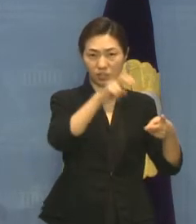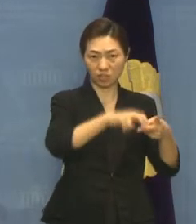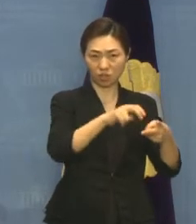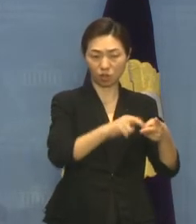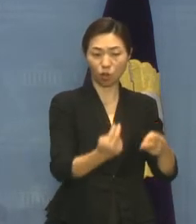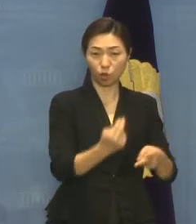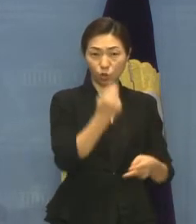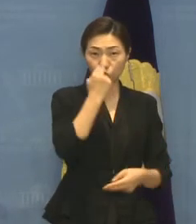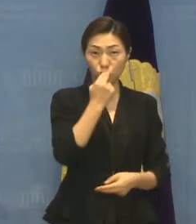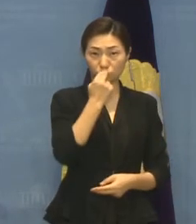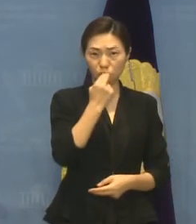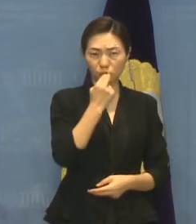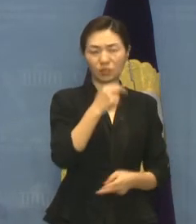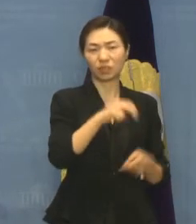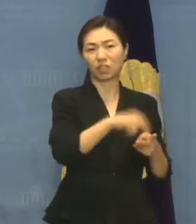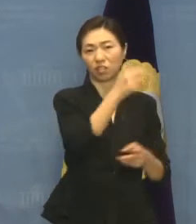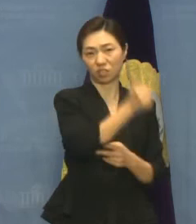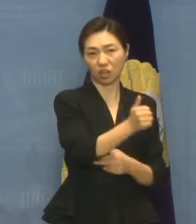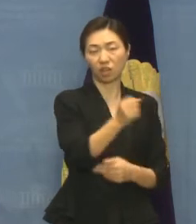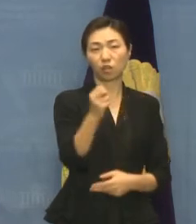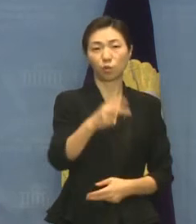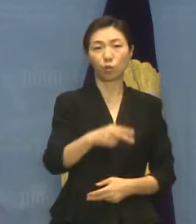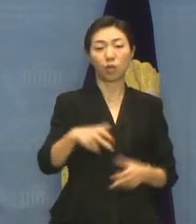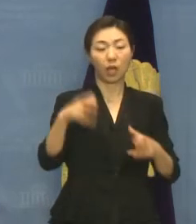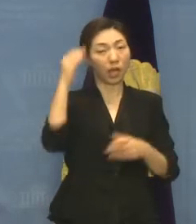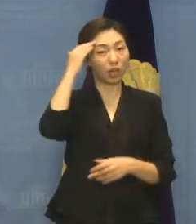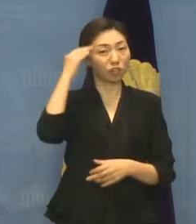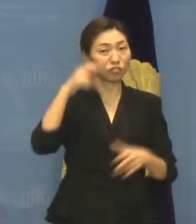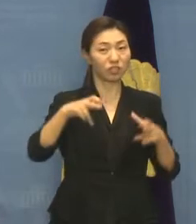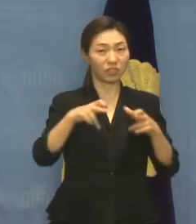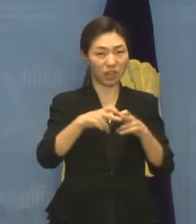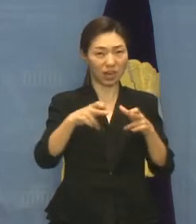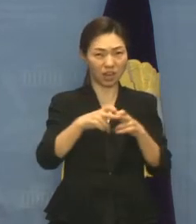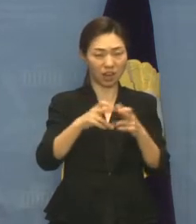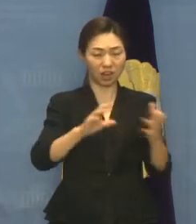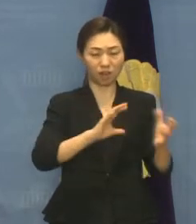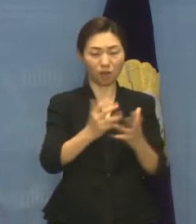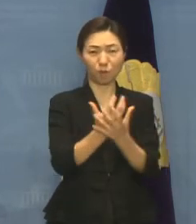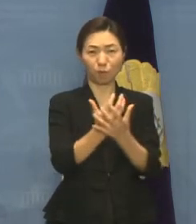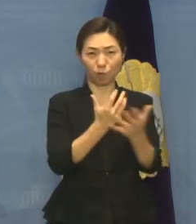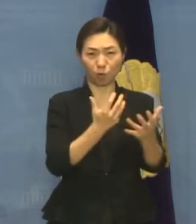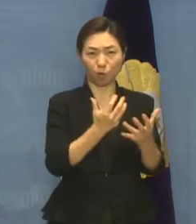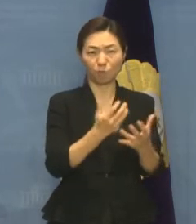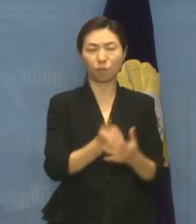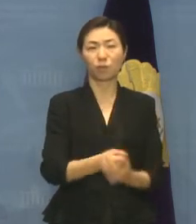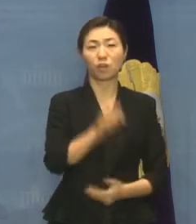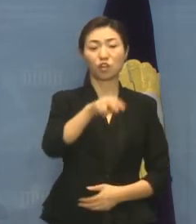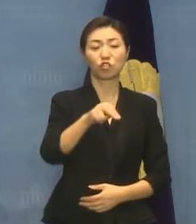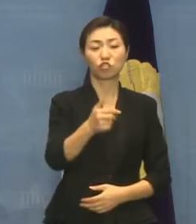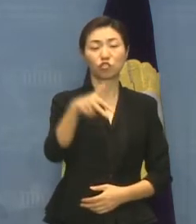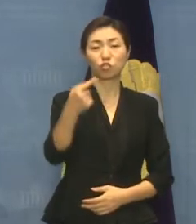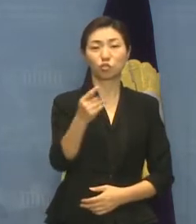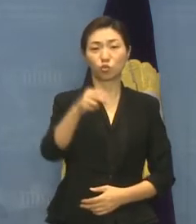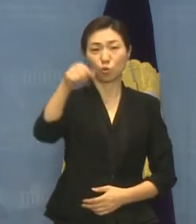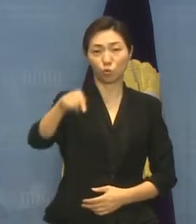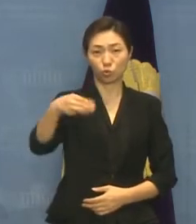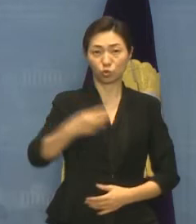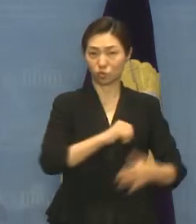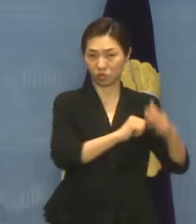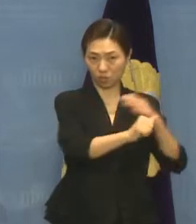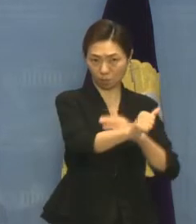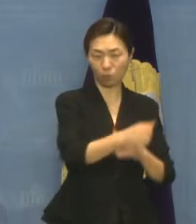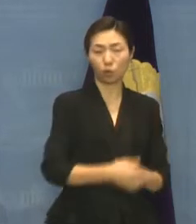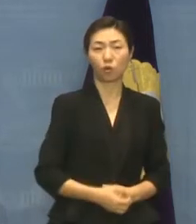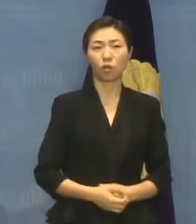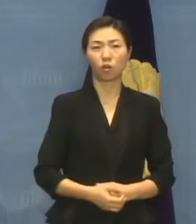그리고 윤종술 한국장애부럼 상임 대표님께서 유엔장애인권리협약 한국심의